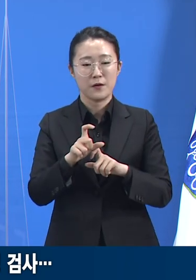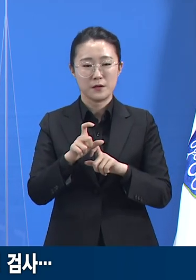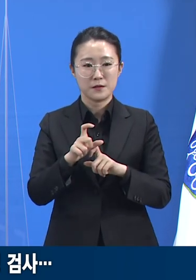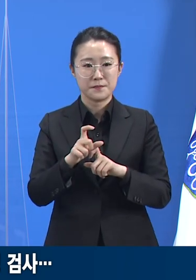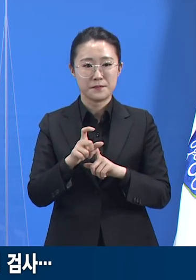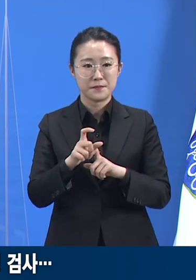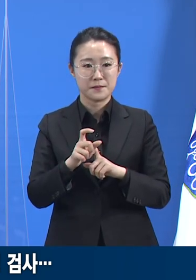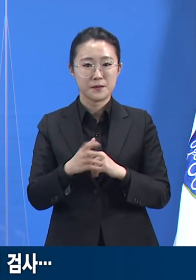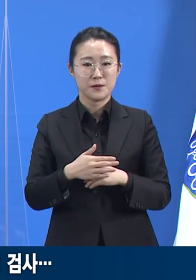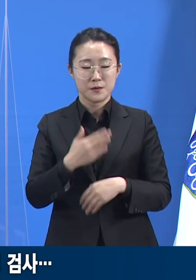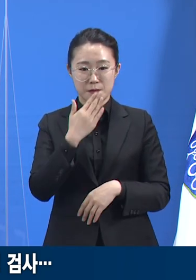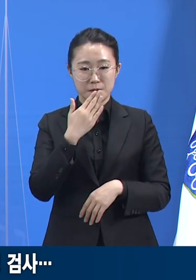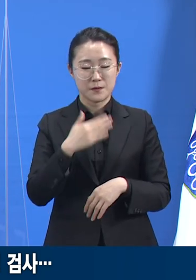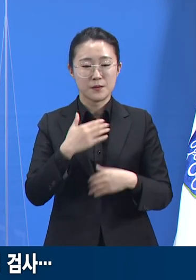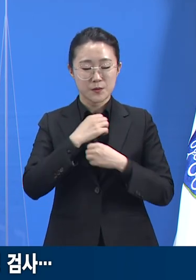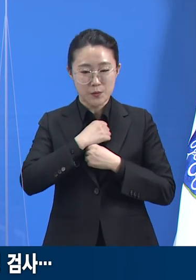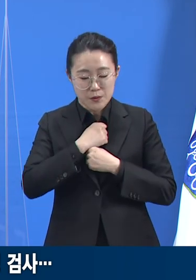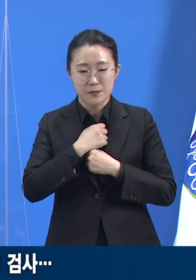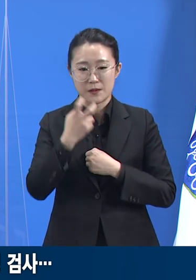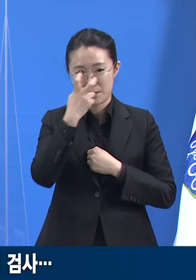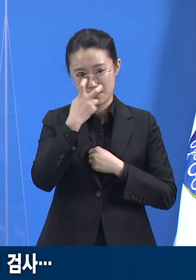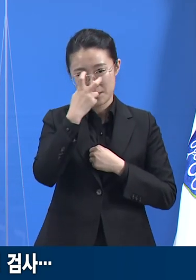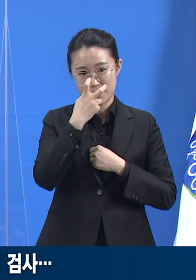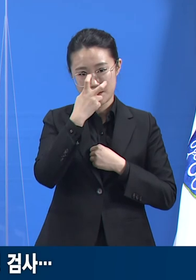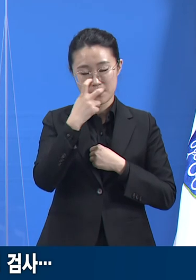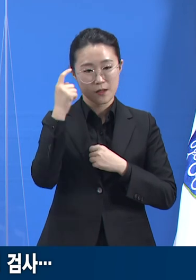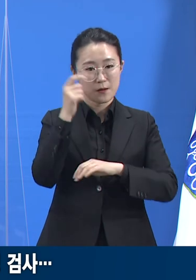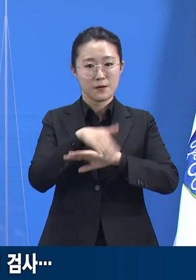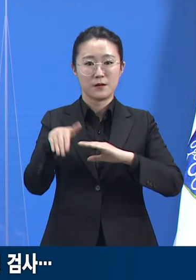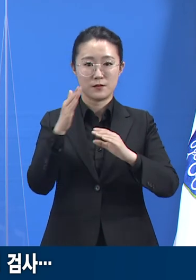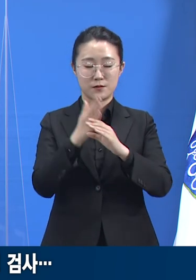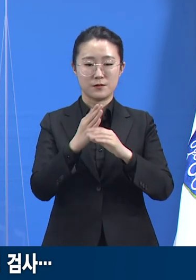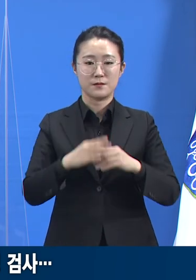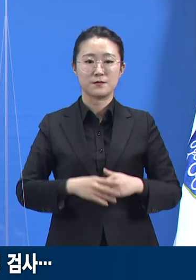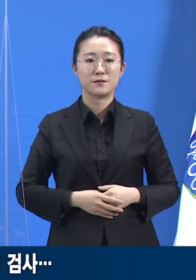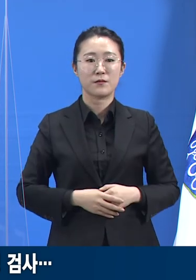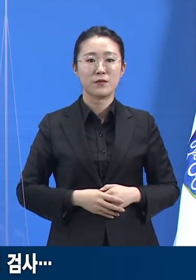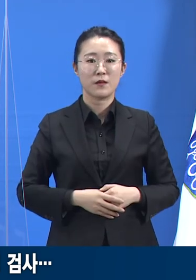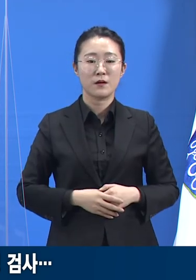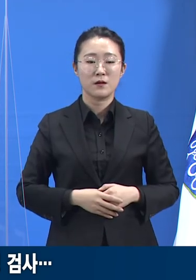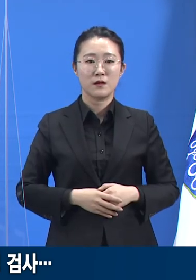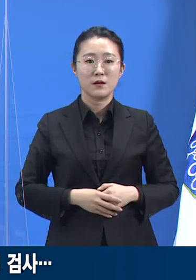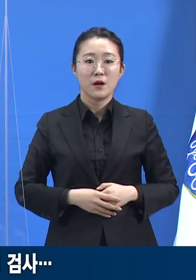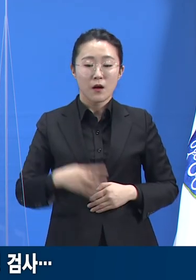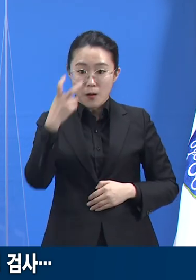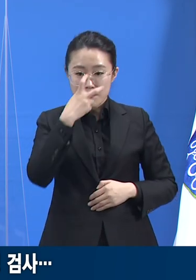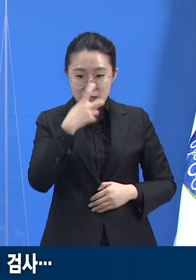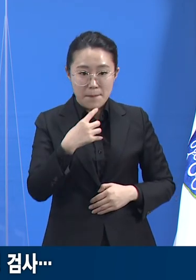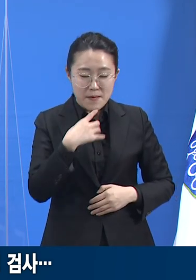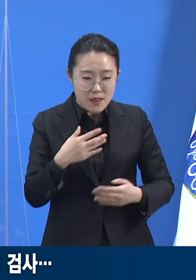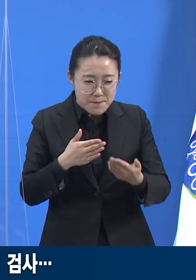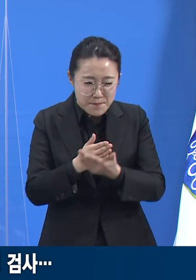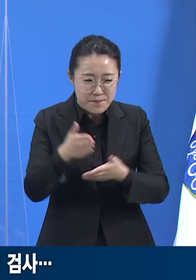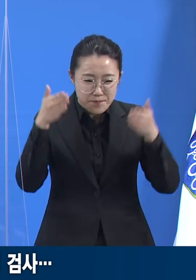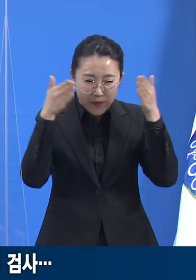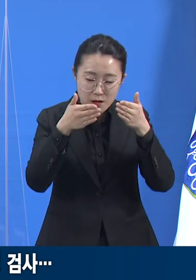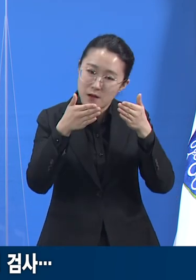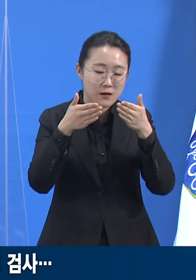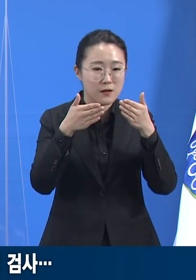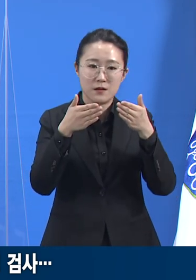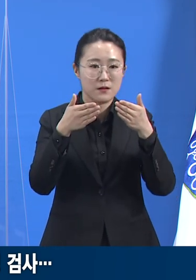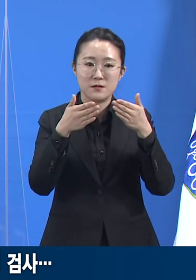진단 검사를 활발히 하는 것만이 이 일의 전부는 아닙니다. 사실 정말 어려운 문제는 그